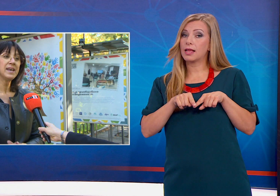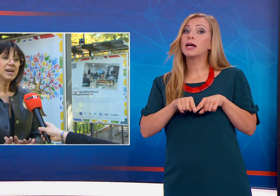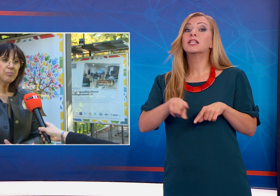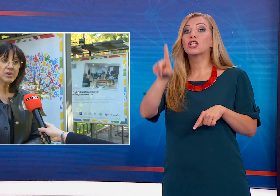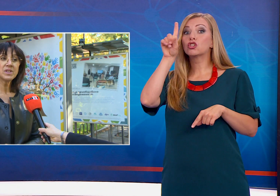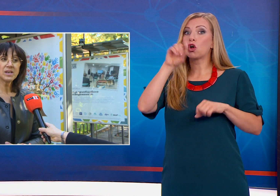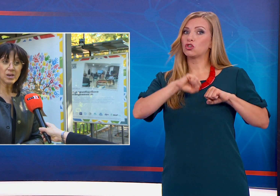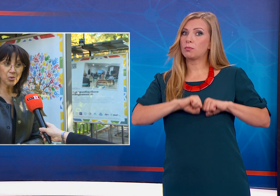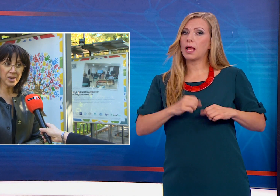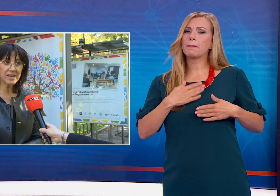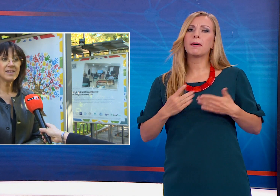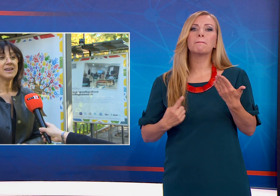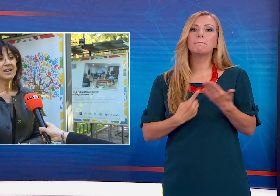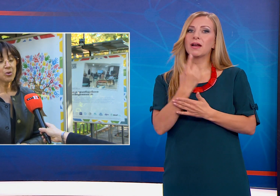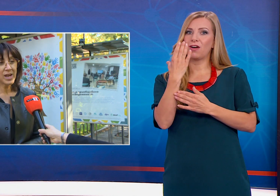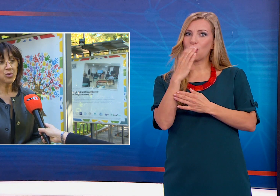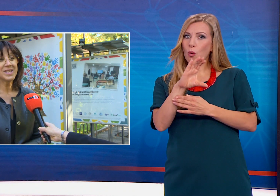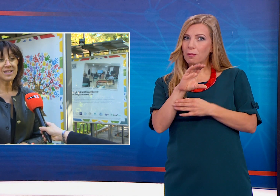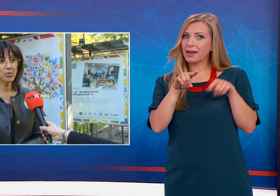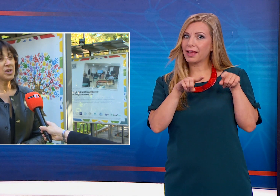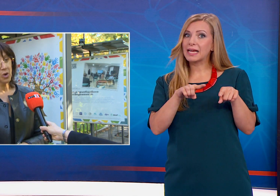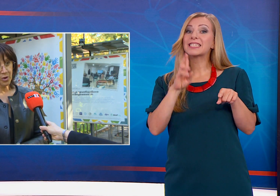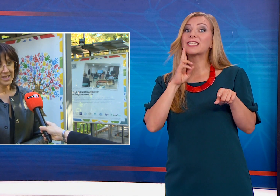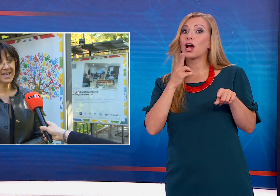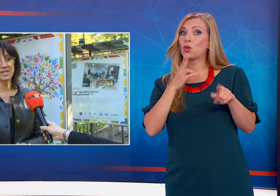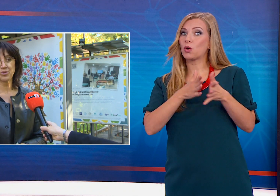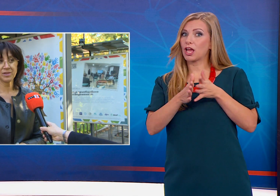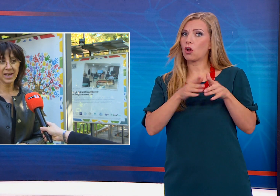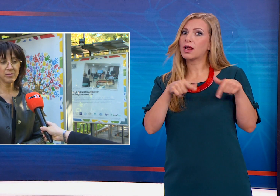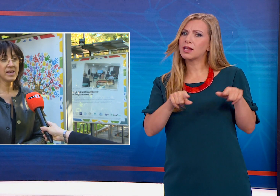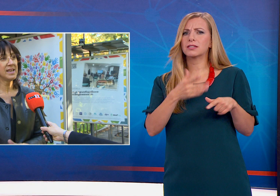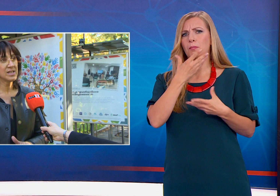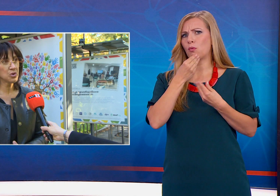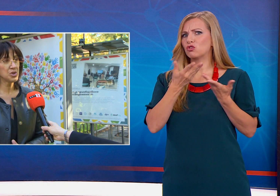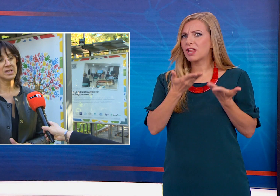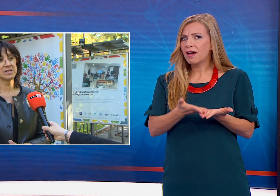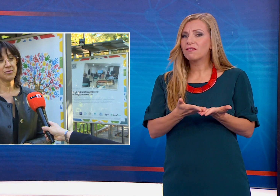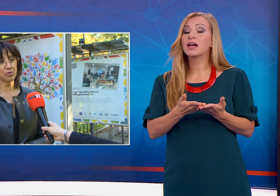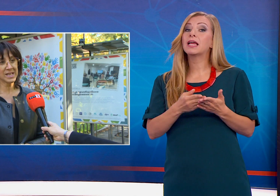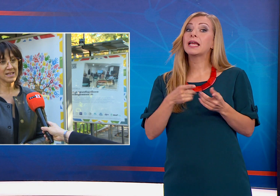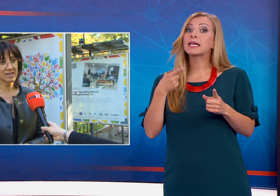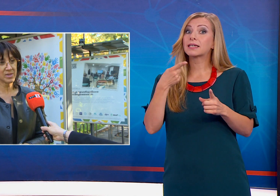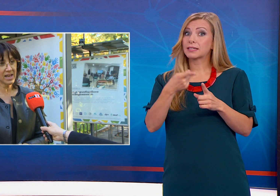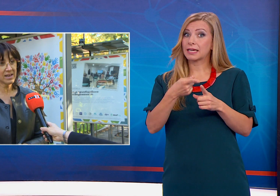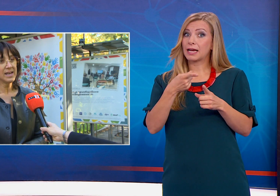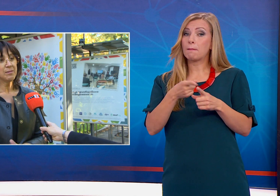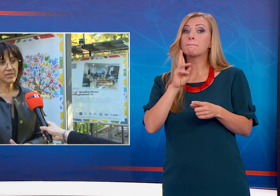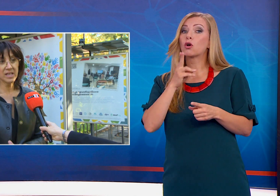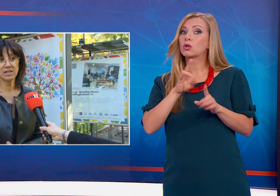първата рубрика, която е за глухи хора. Тя е разпознаваема и е насочена с информация към тях, проведена на